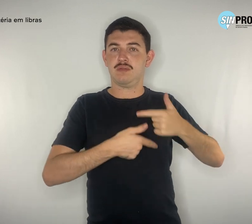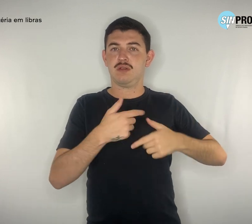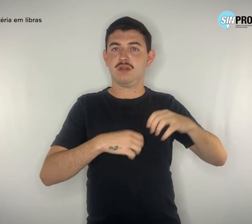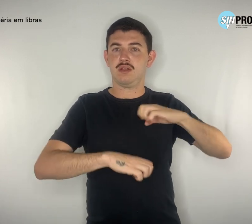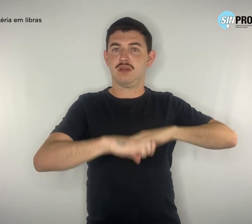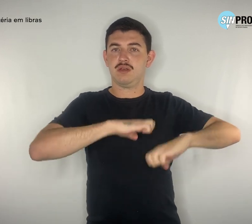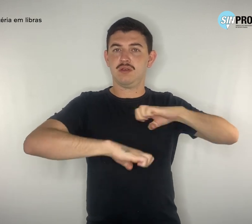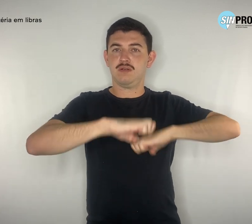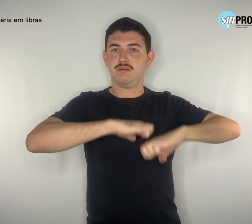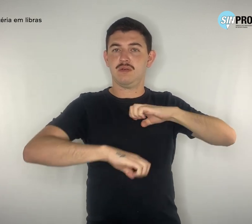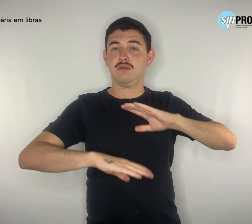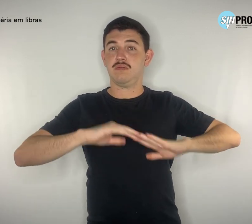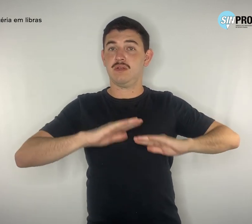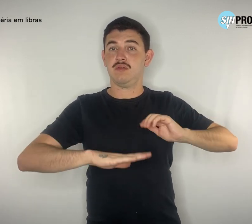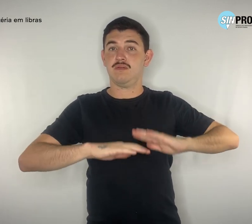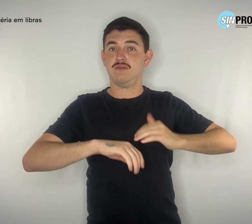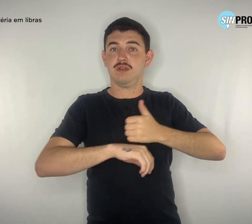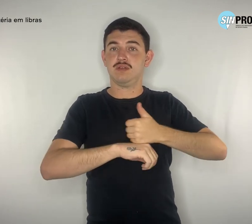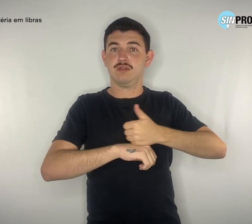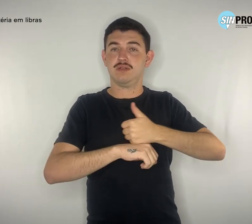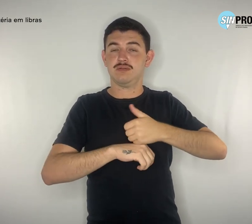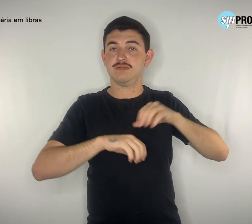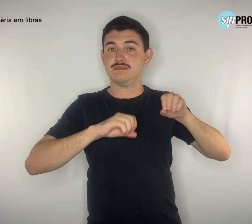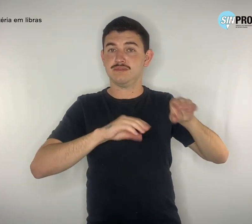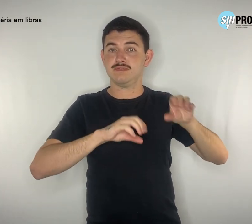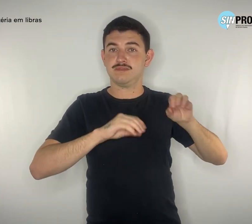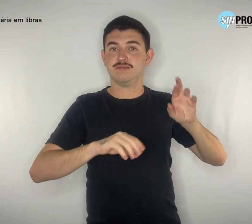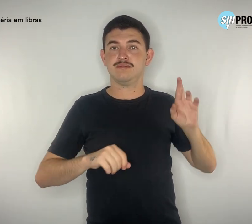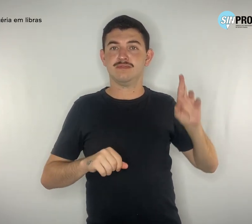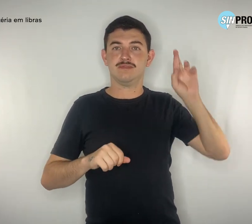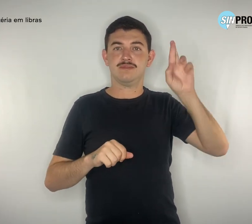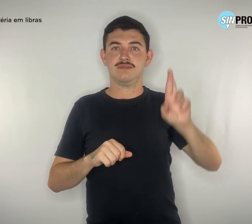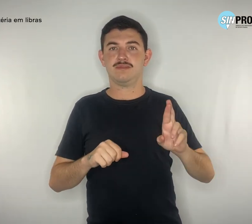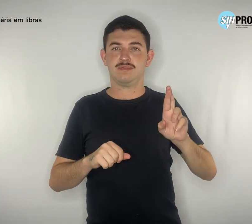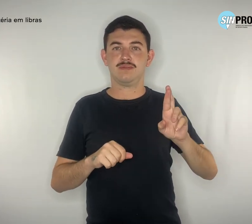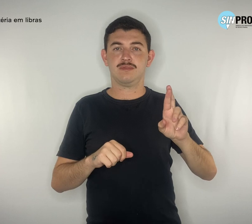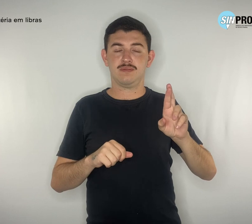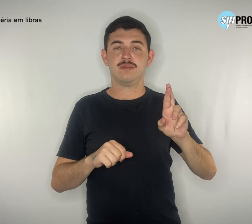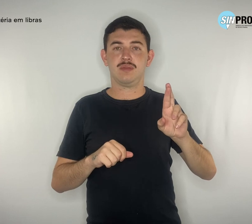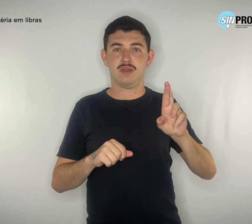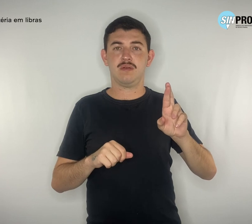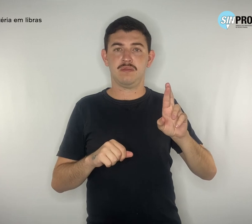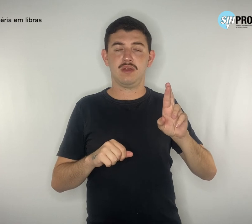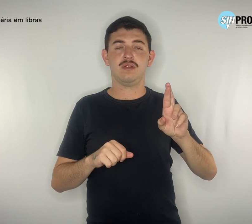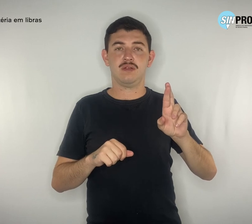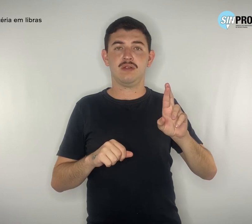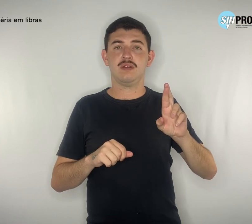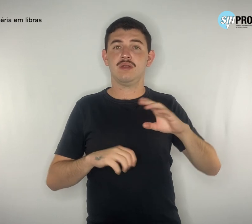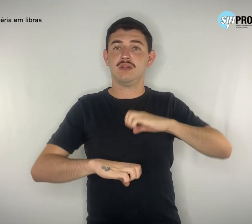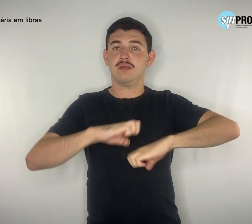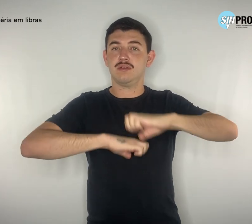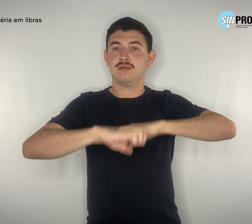educação, representantes de vários setores da EAP e diretores do SimproDF.